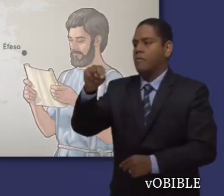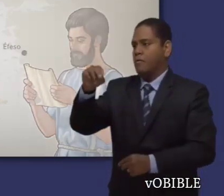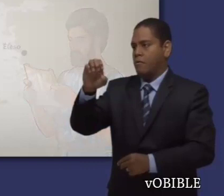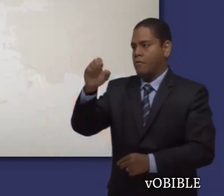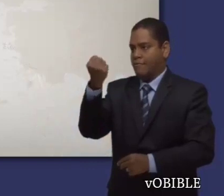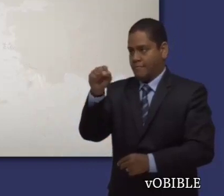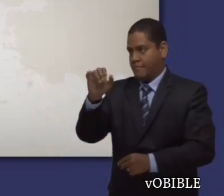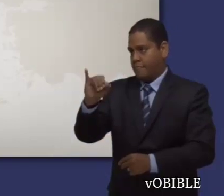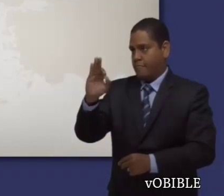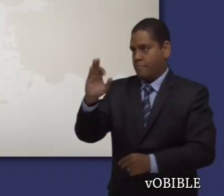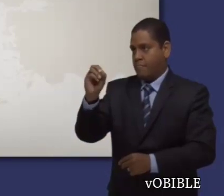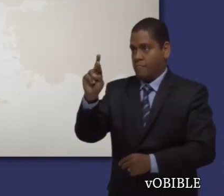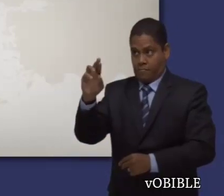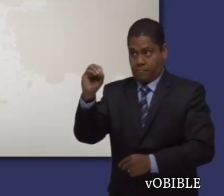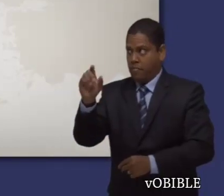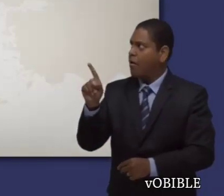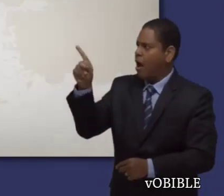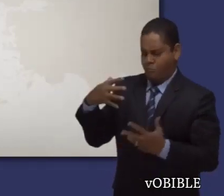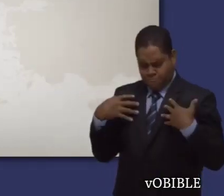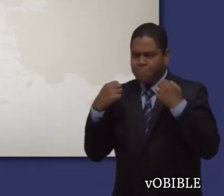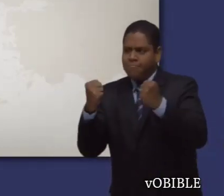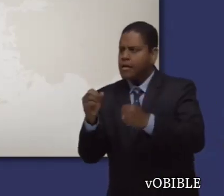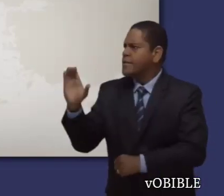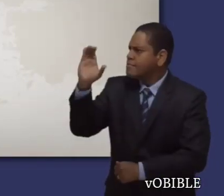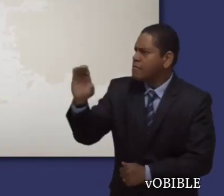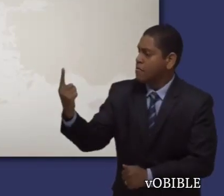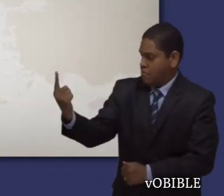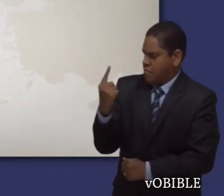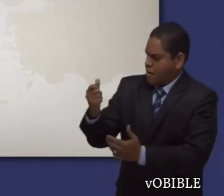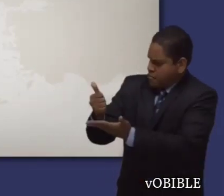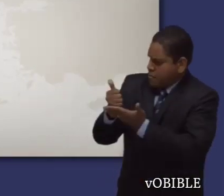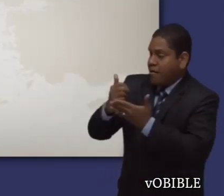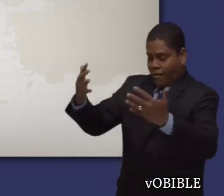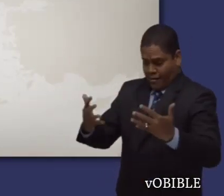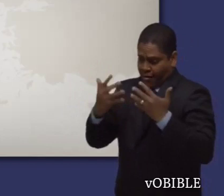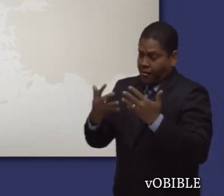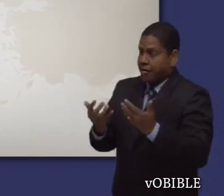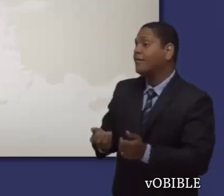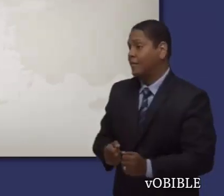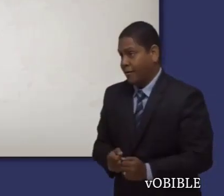Sin embargo, felicita a Onesíforo porque lo buscó con valor para ayudarlo.